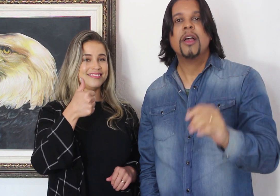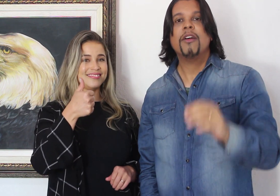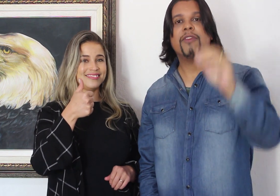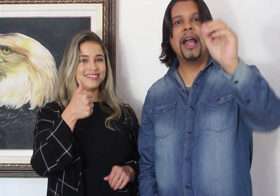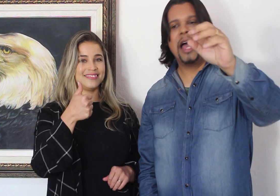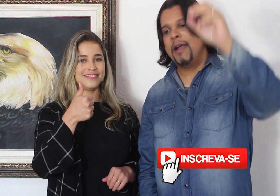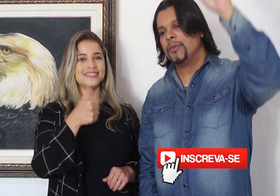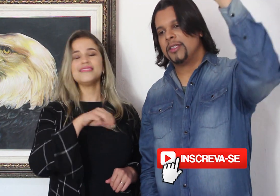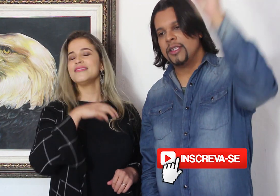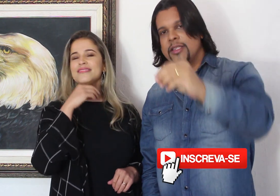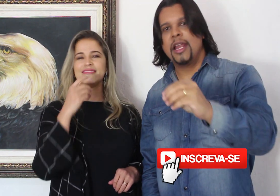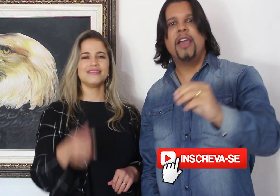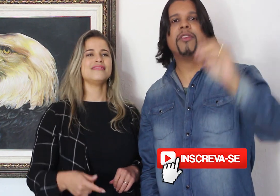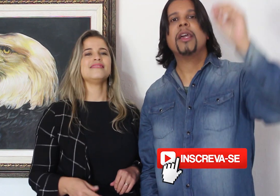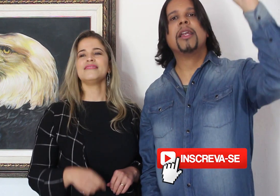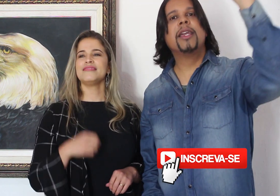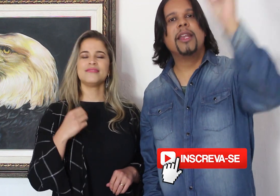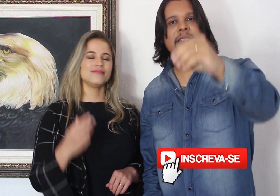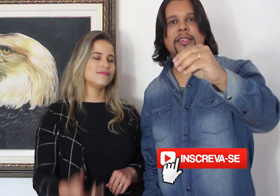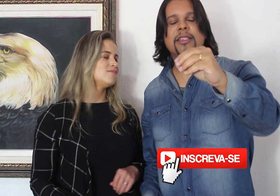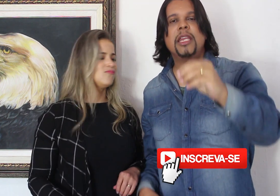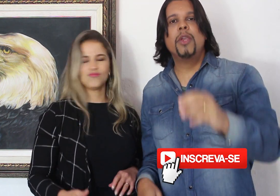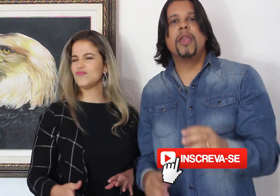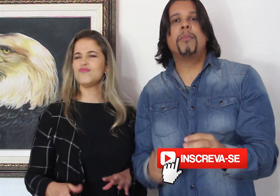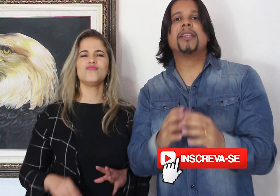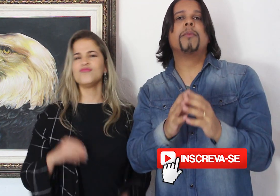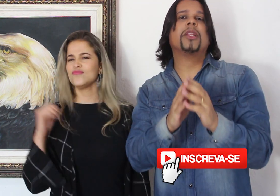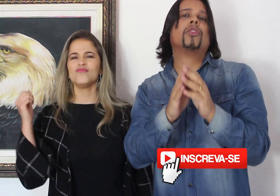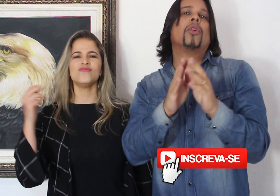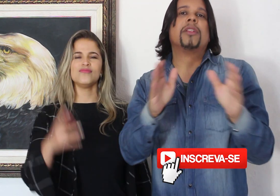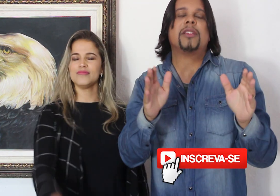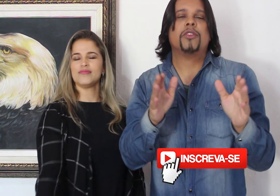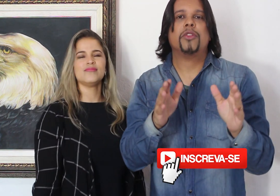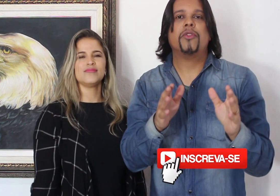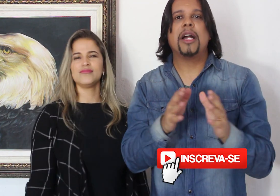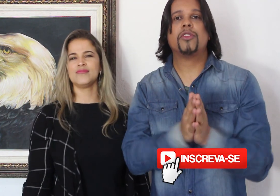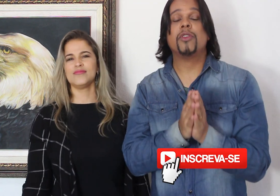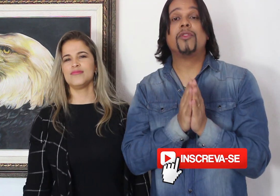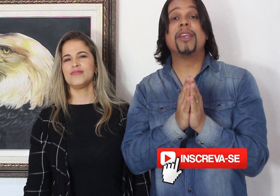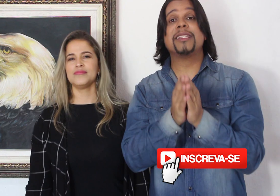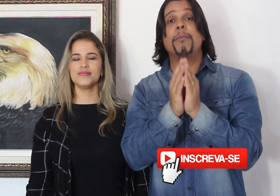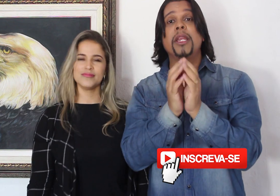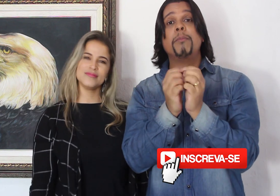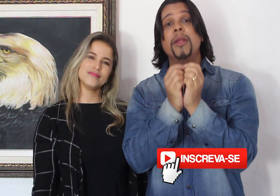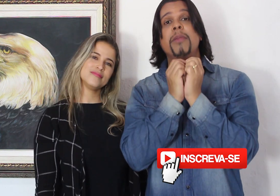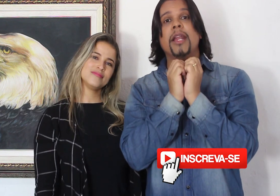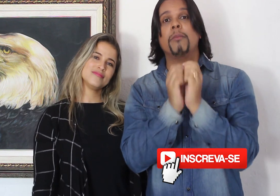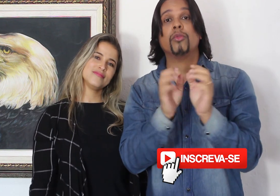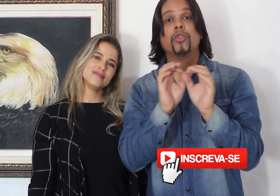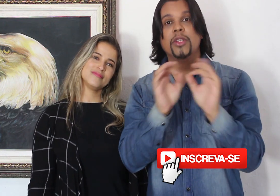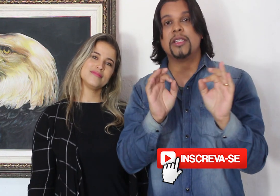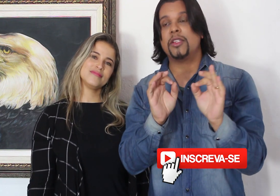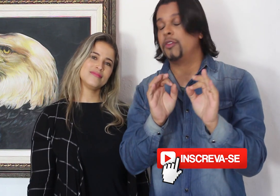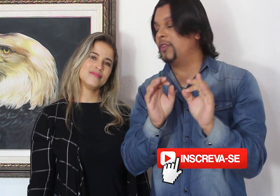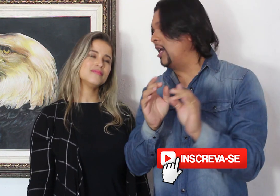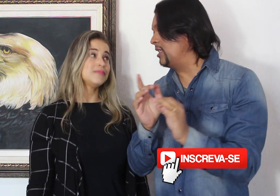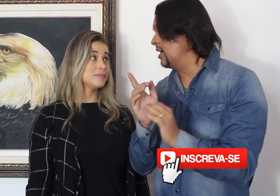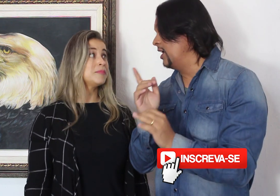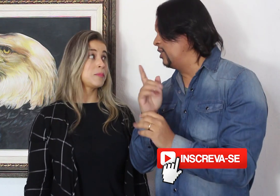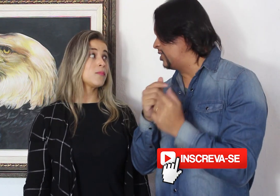vai lá se inscreve clica nesse sininho aí para receber todas as notificações ficar sabendo em primeira mão todas as novidades e nós